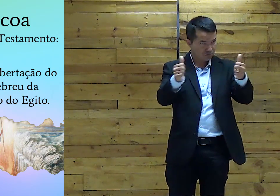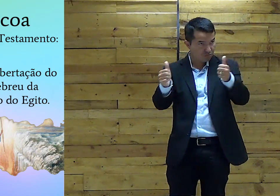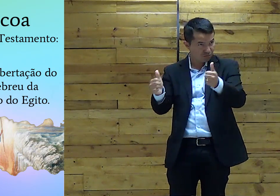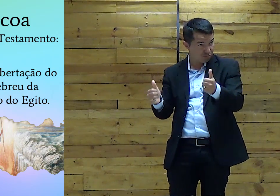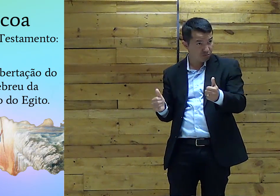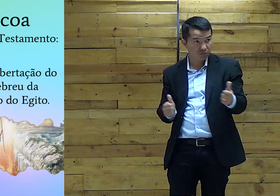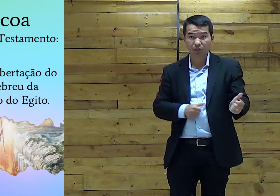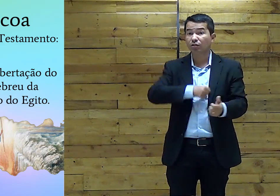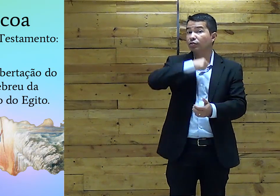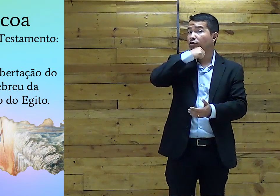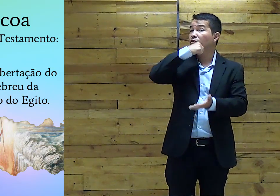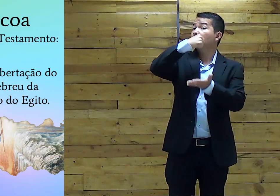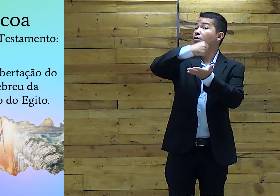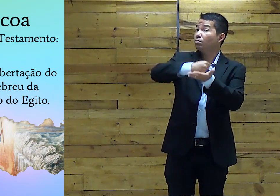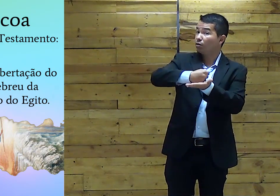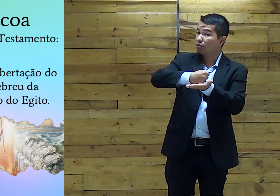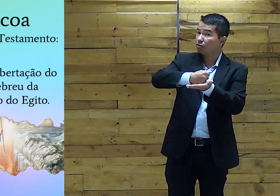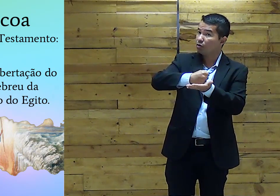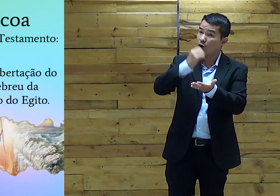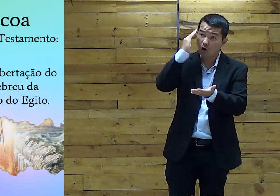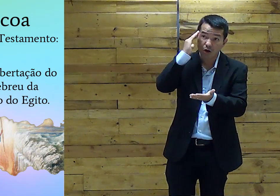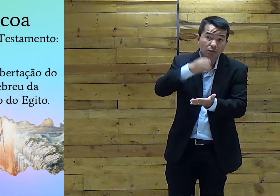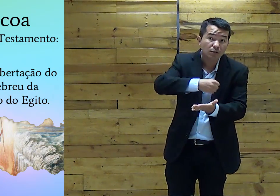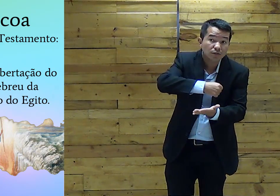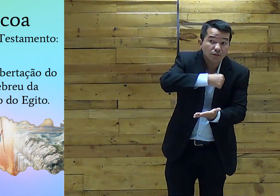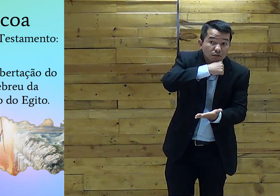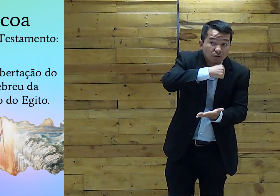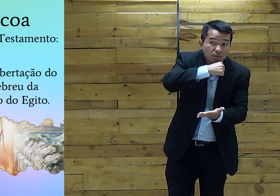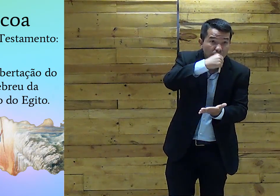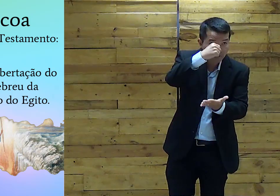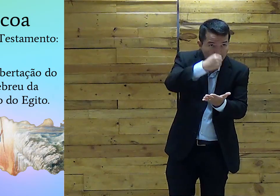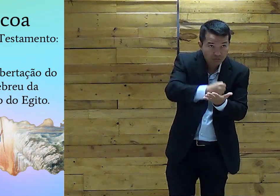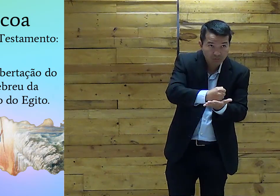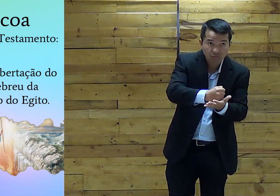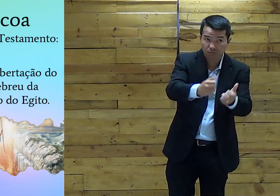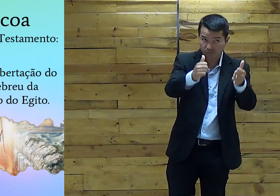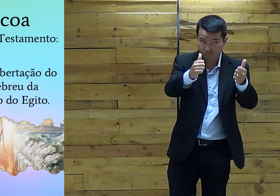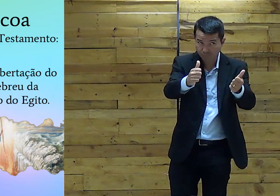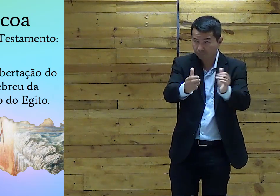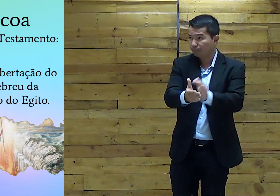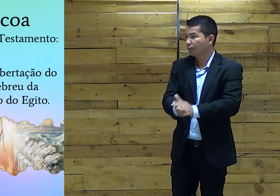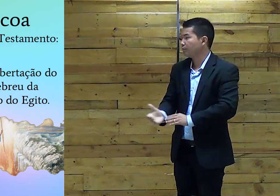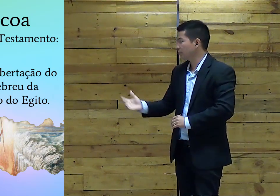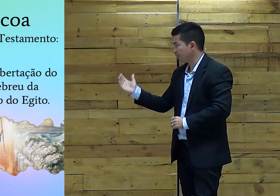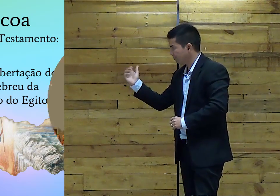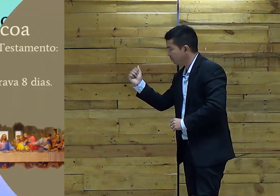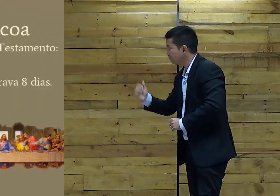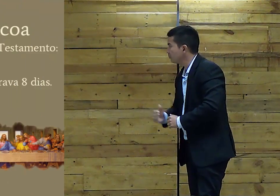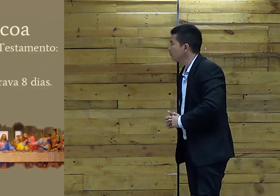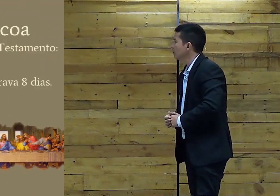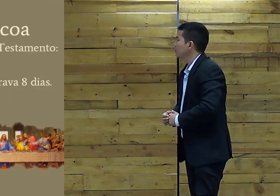Certo? Conseguem me entender? Isso é o que O Antigo Testamento Nos mostra Como passa Pode passar